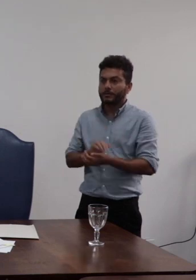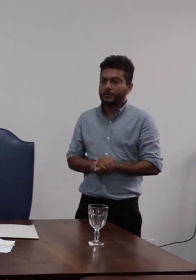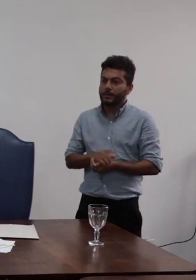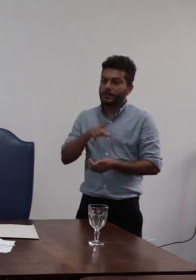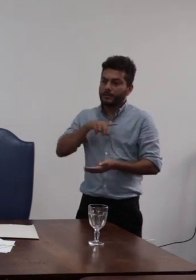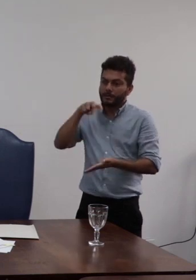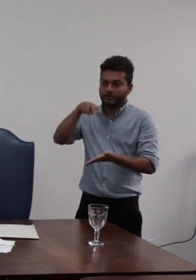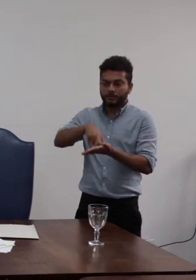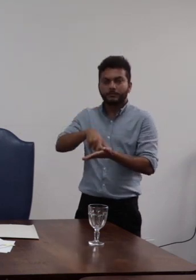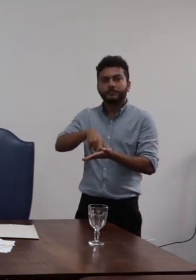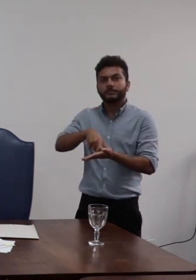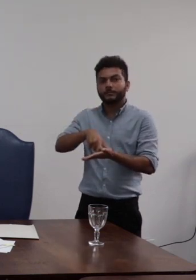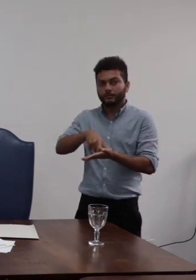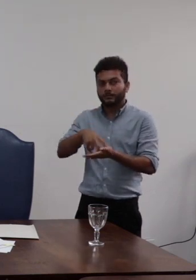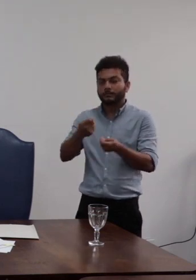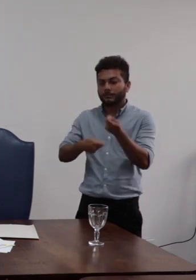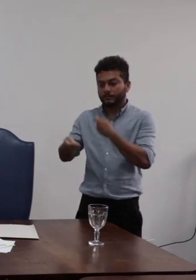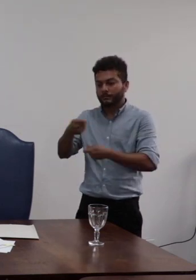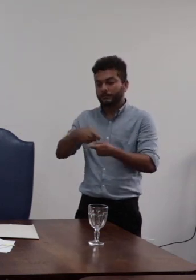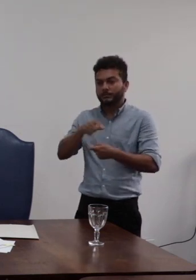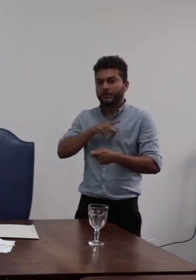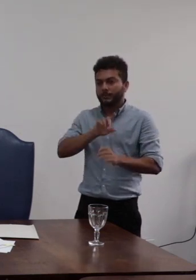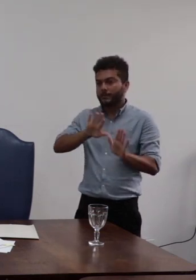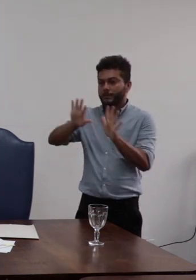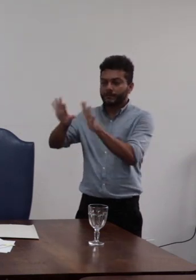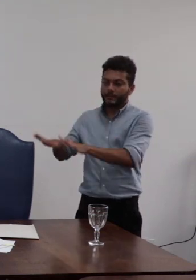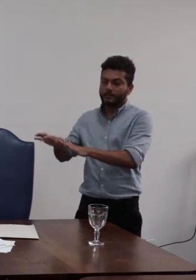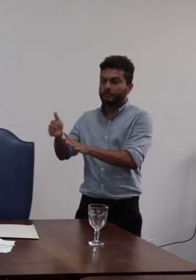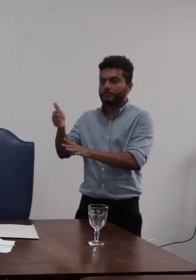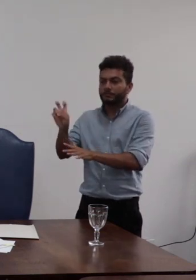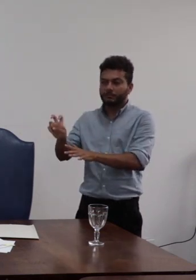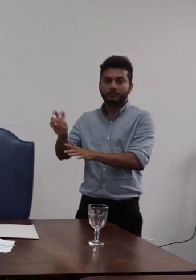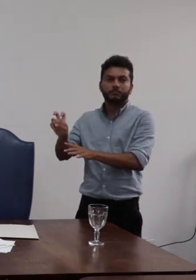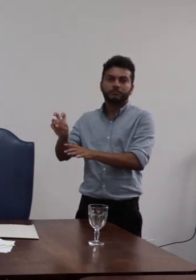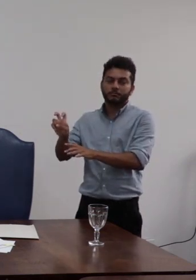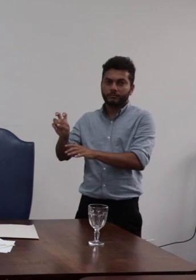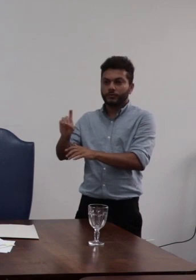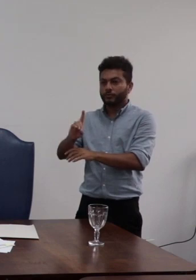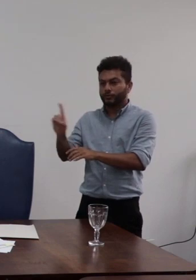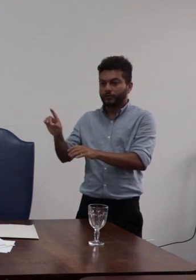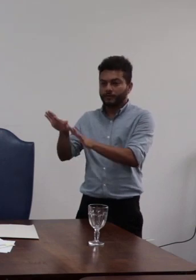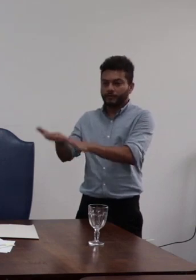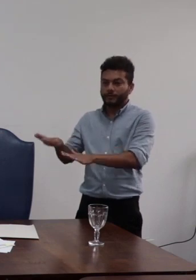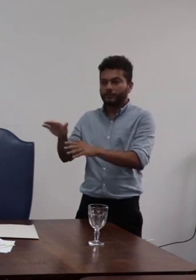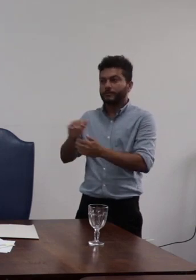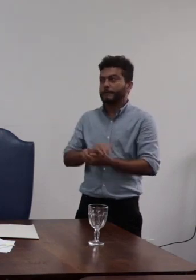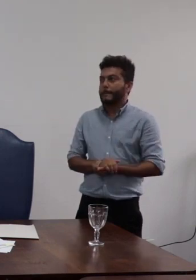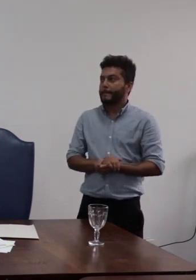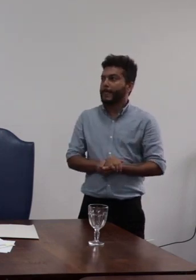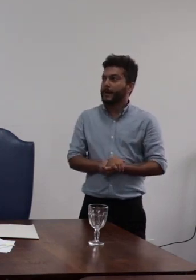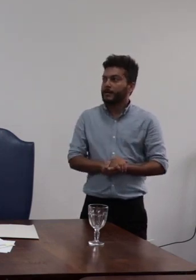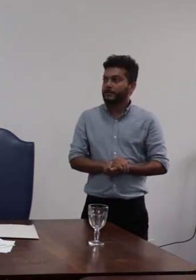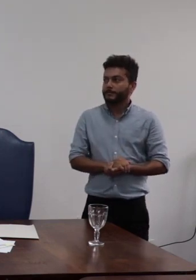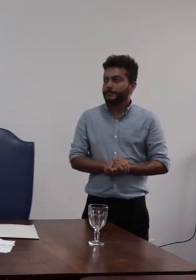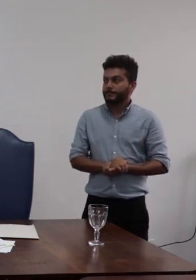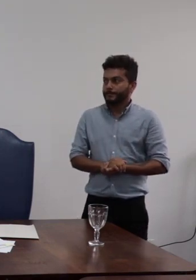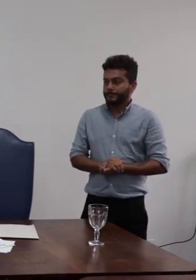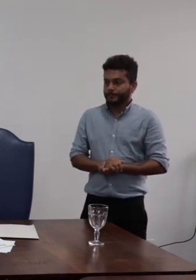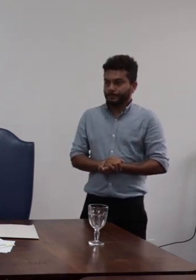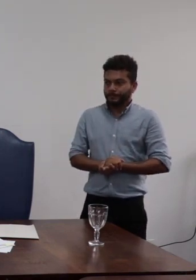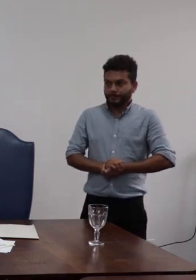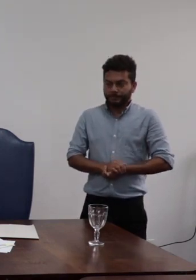penalidade administrativa de suspensão por 15 dias sendo este meu parecer subscrevo